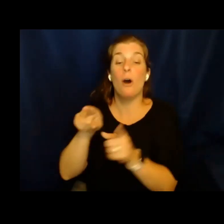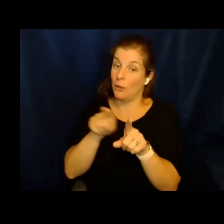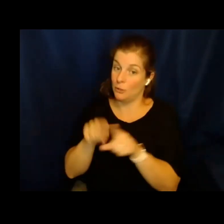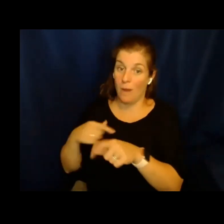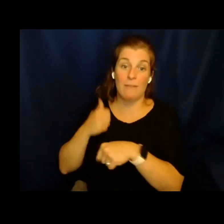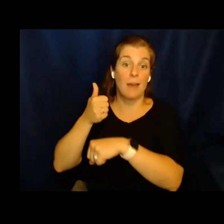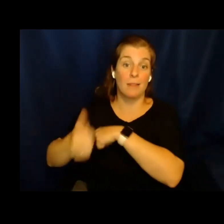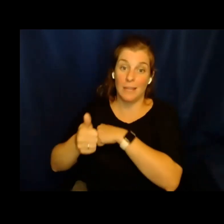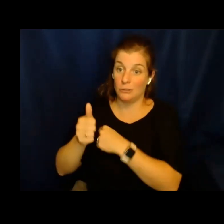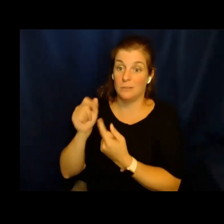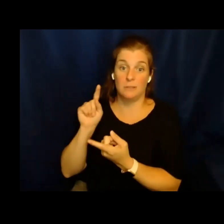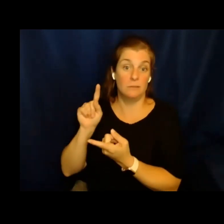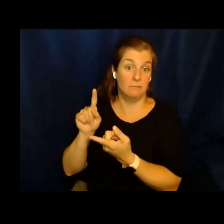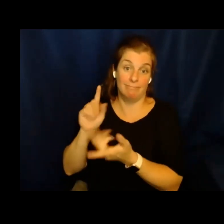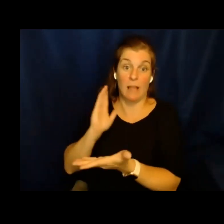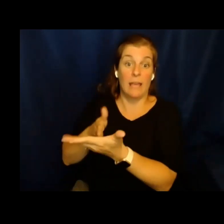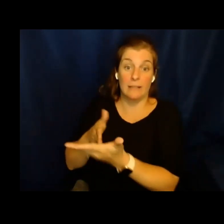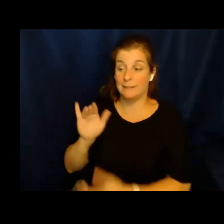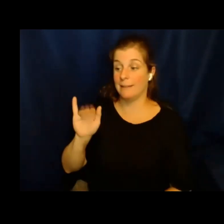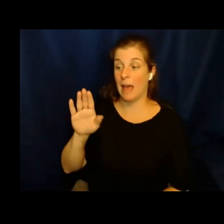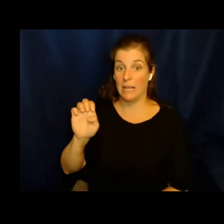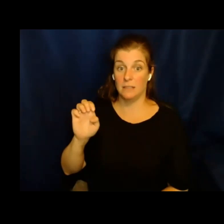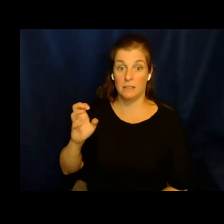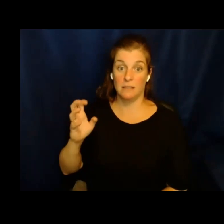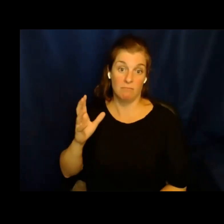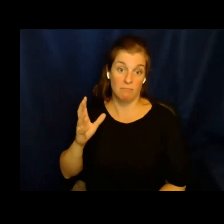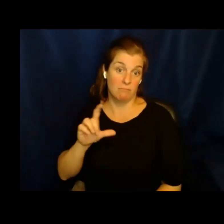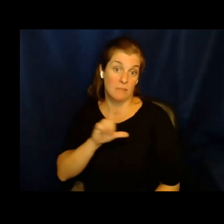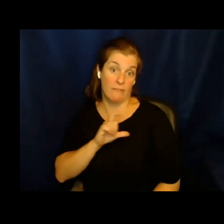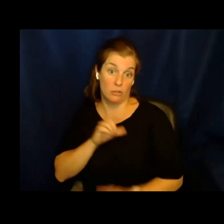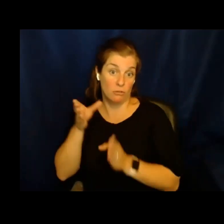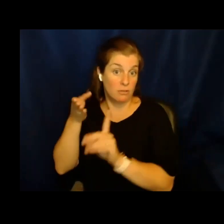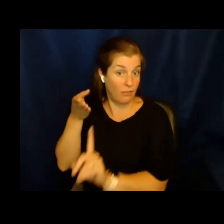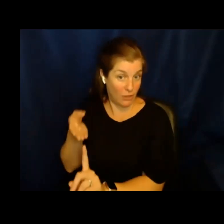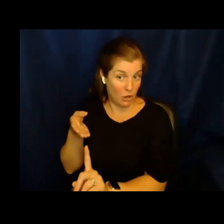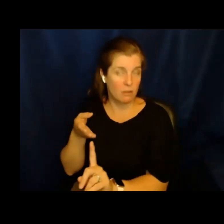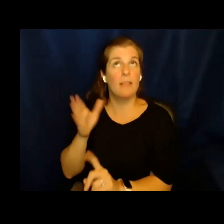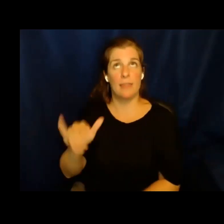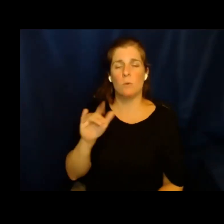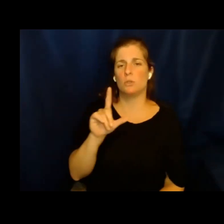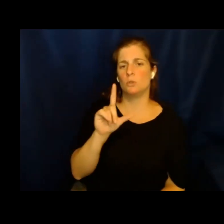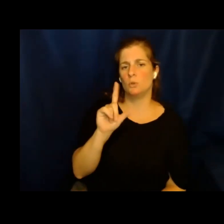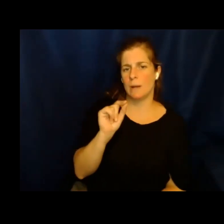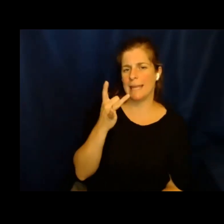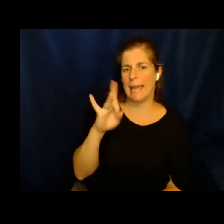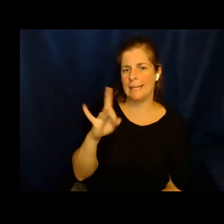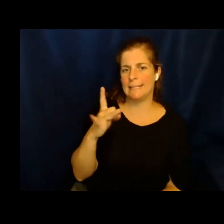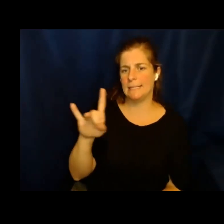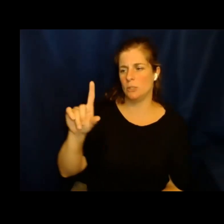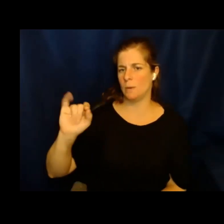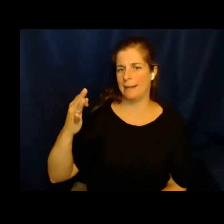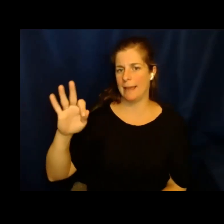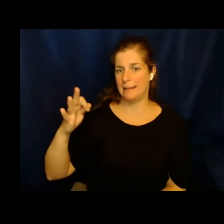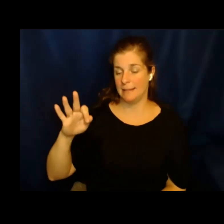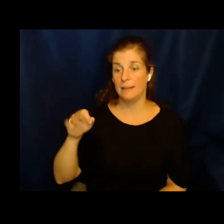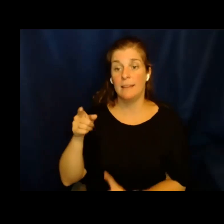denuncias en contra de funcionarios de ICE. Y les digo, como tan reciente como el 2018,